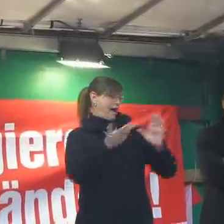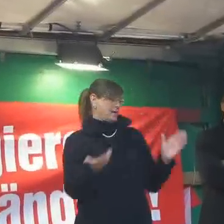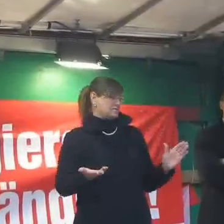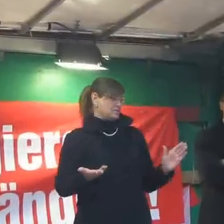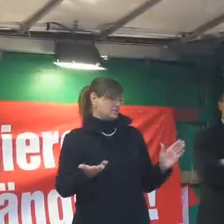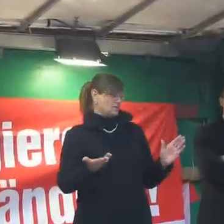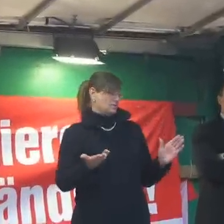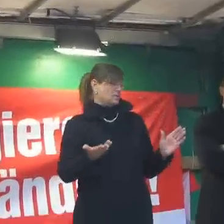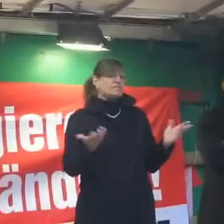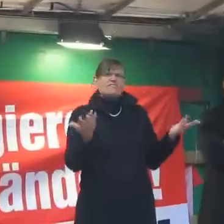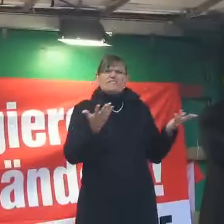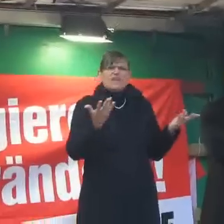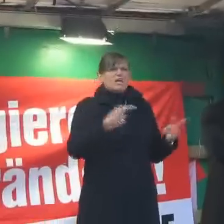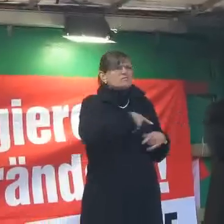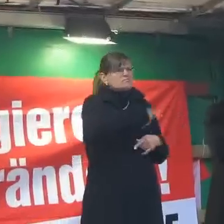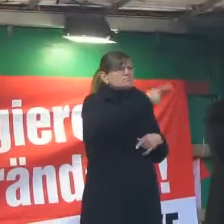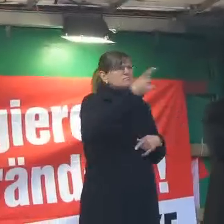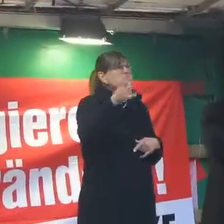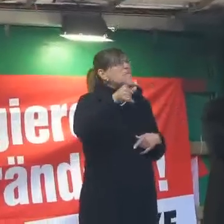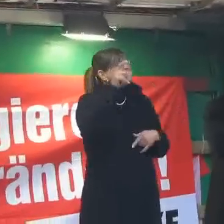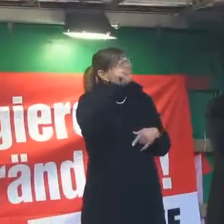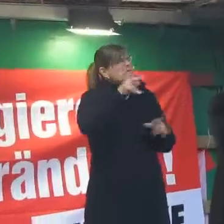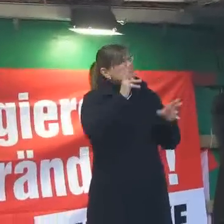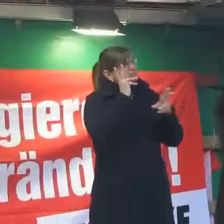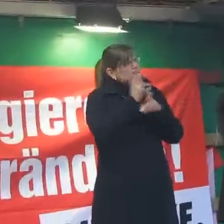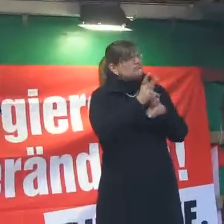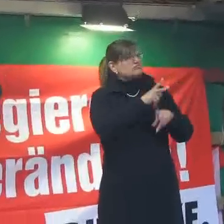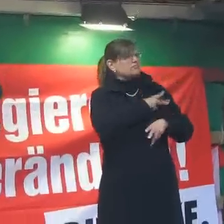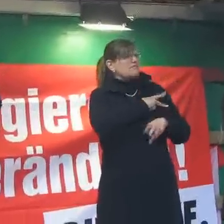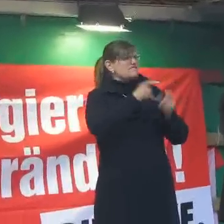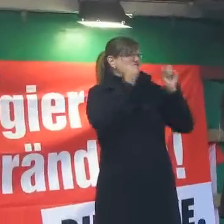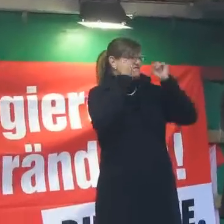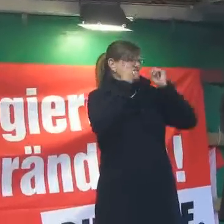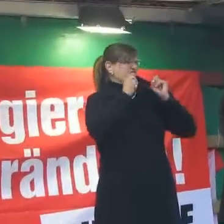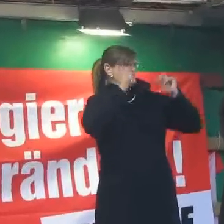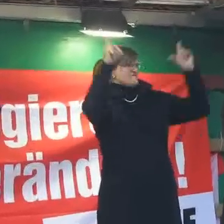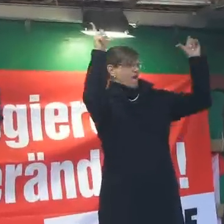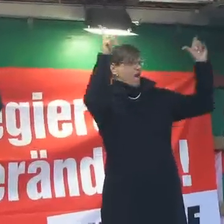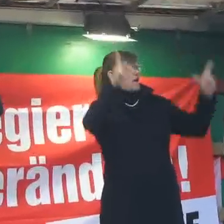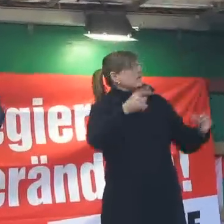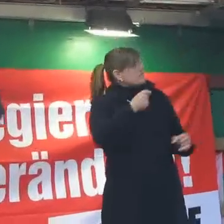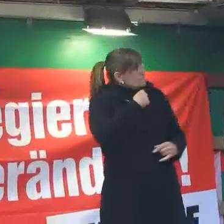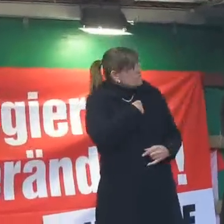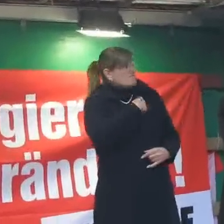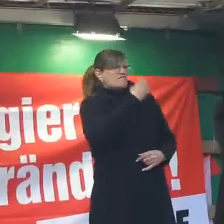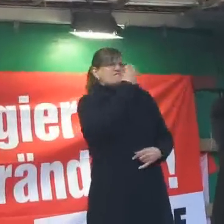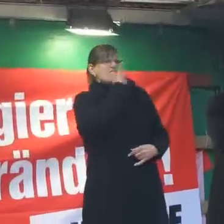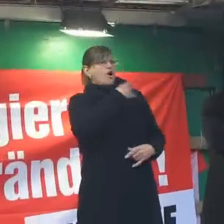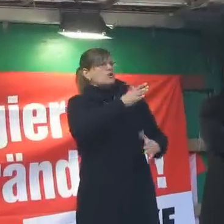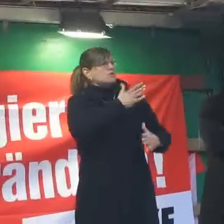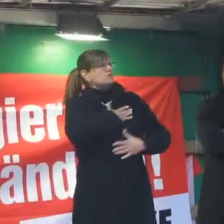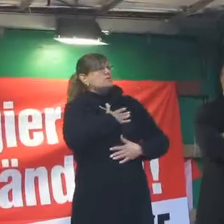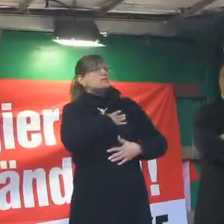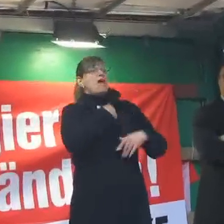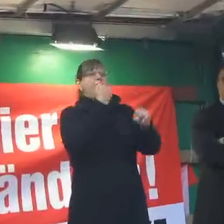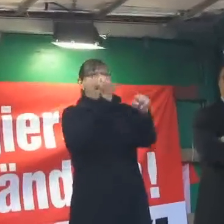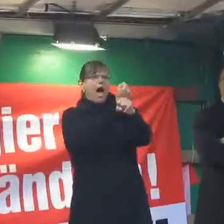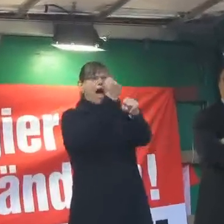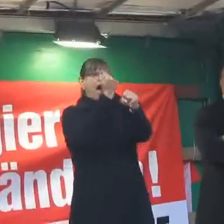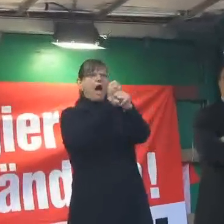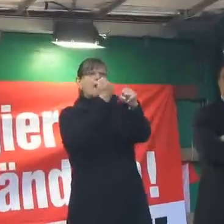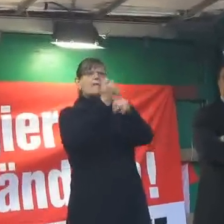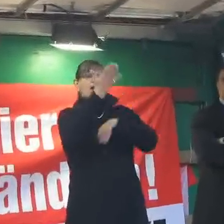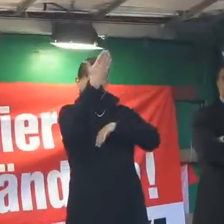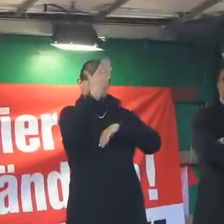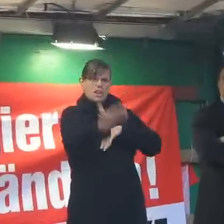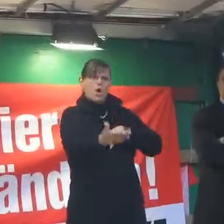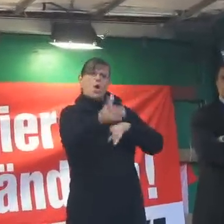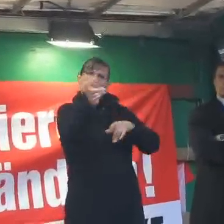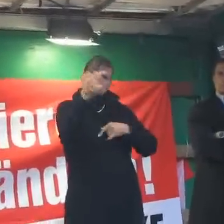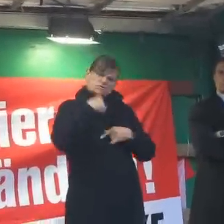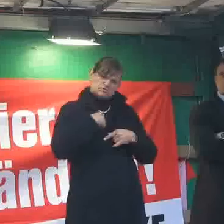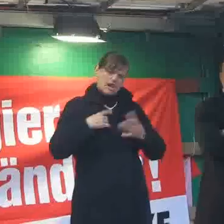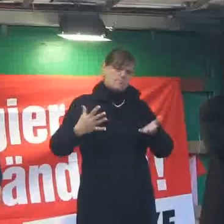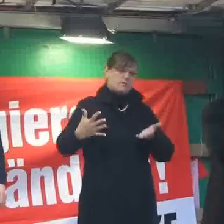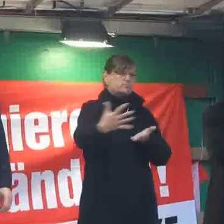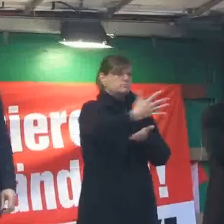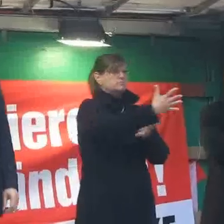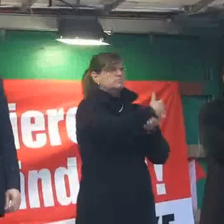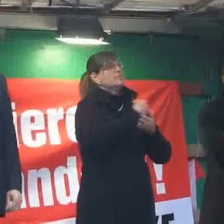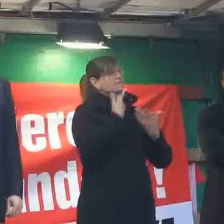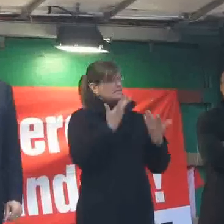die Menschen endlich wach und sagen, wir wollen den Ertrag unserer Arbeit selbst haben. Gut, dann haben wir eine demokratische Gesellschaft.